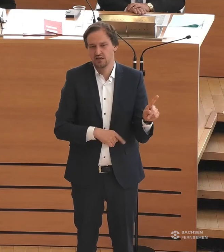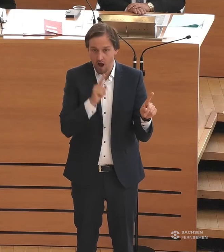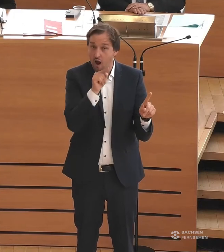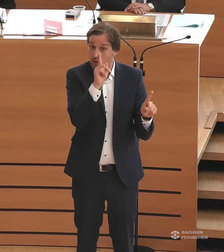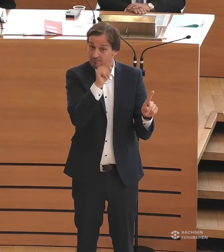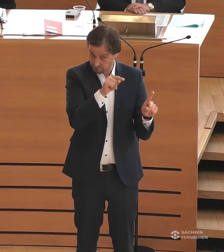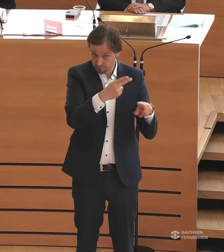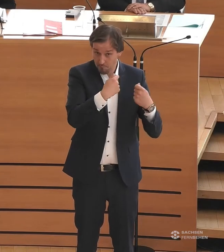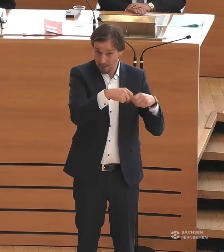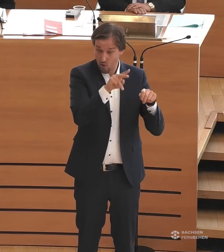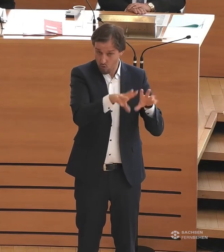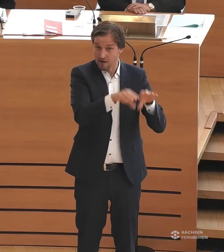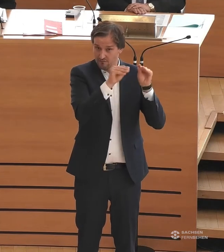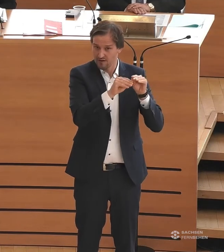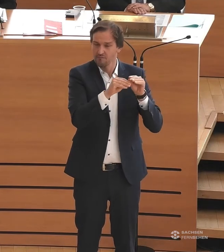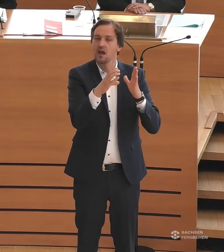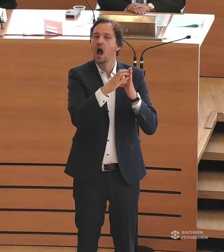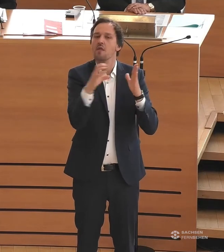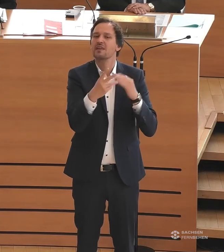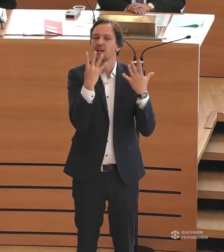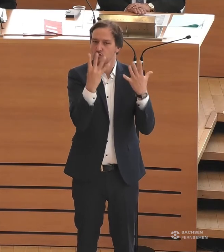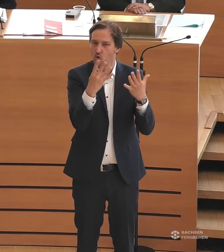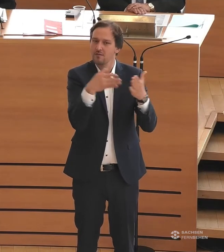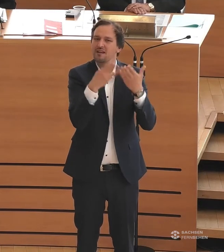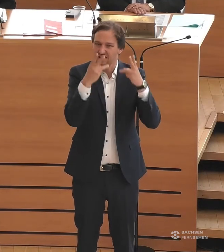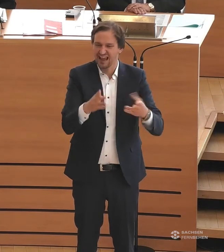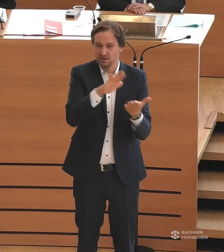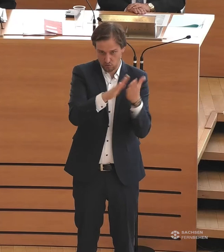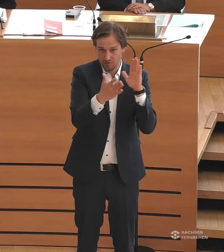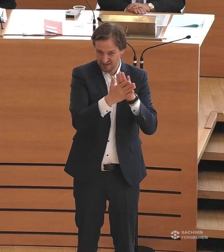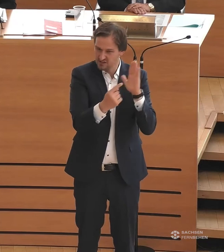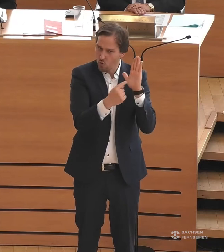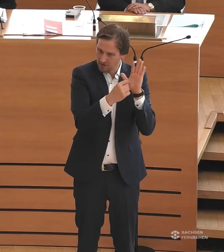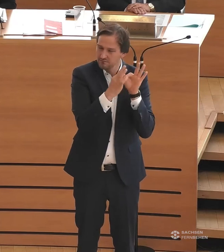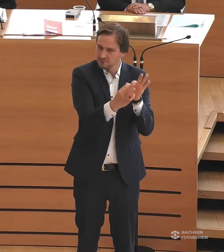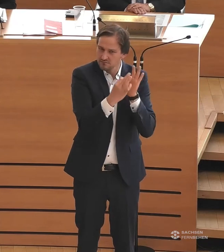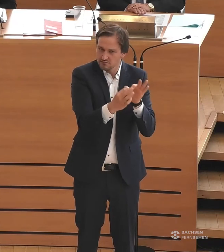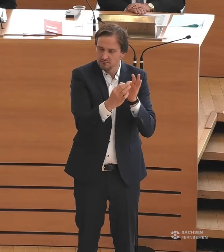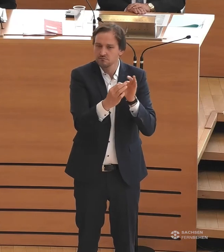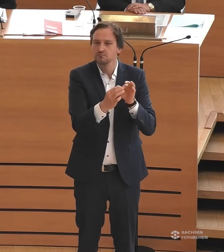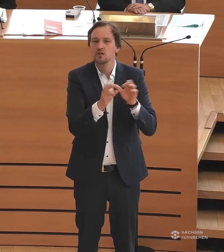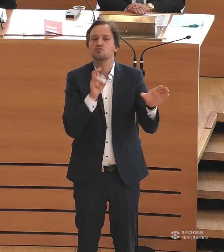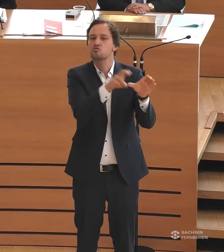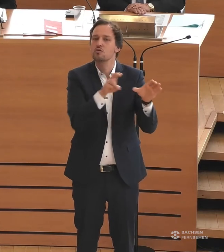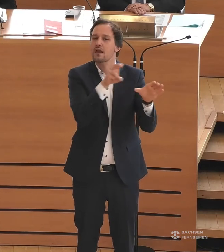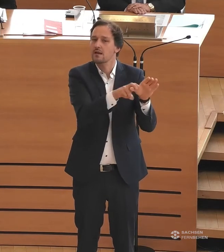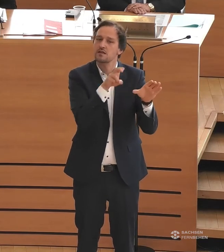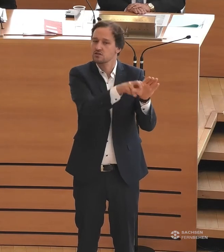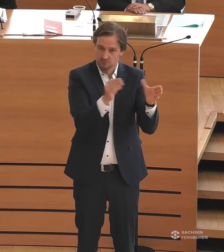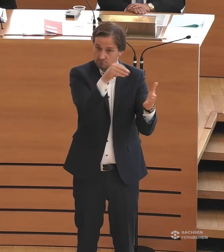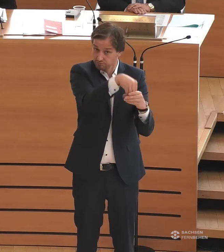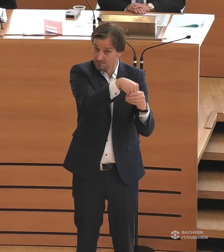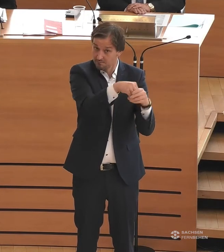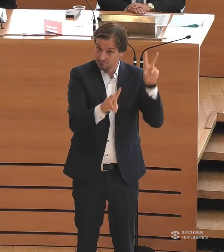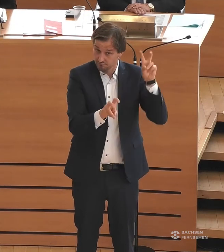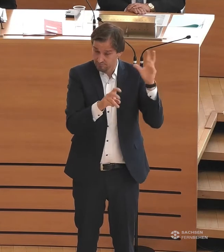baulichen Veränderung bleiben. Artikel 9 der Behindertenrechtskonvention spricht überlegt die Zugänglichkeit fest. Und das bedeutet auch